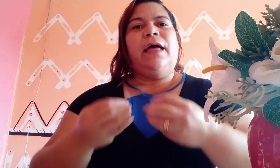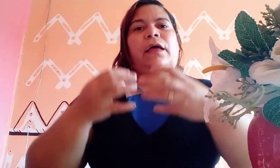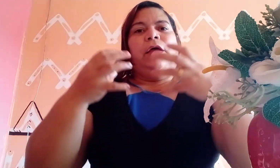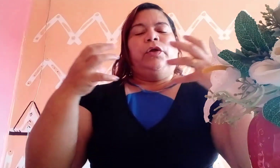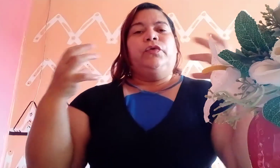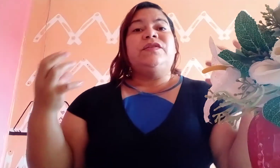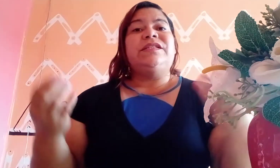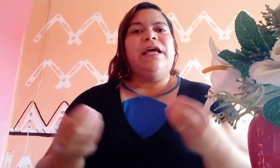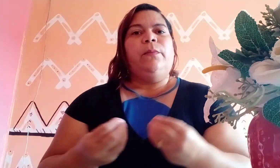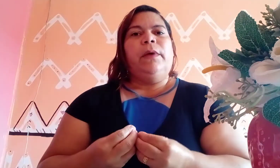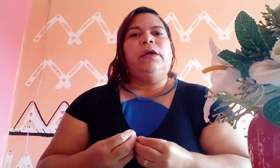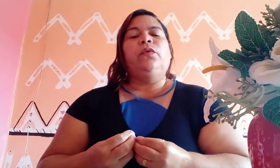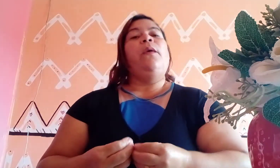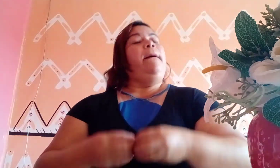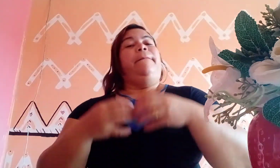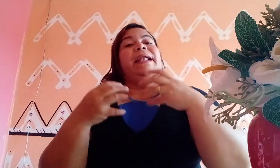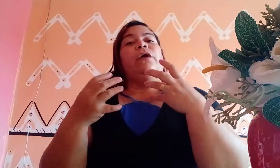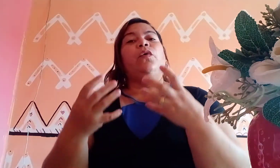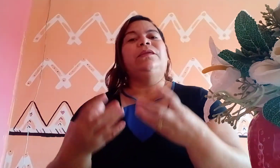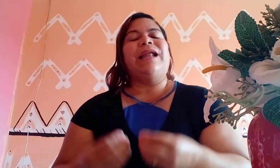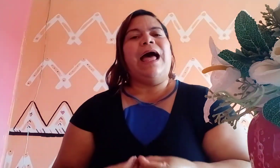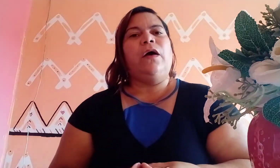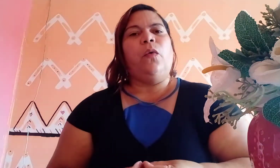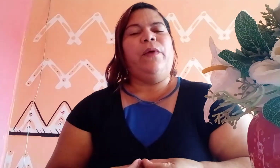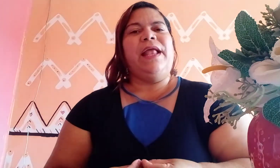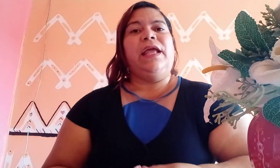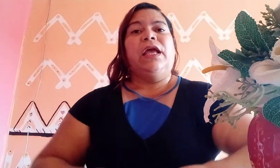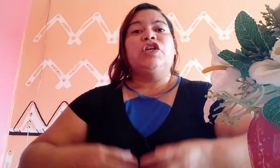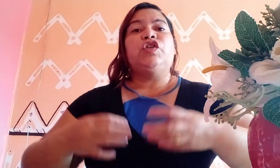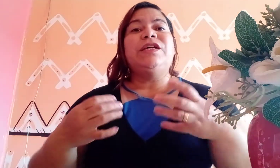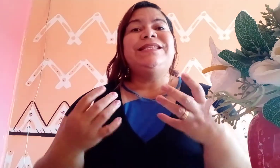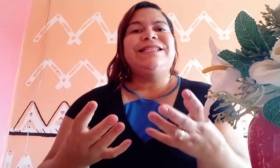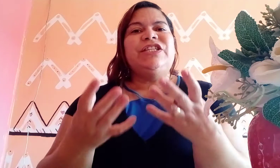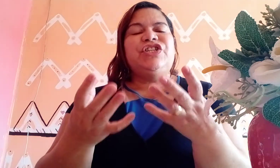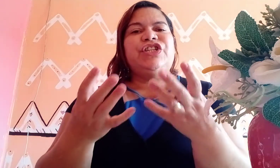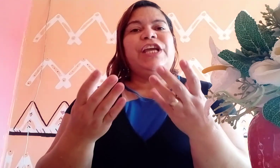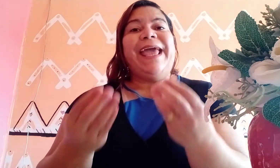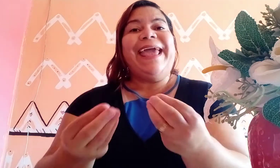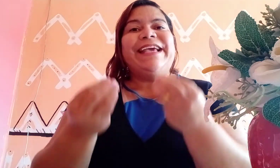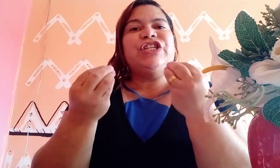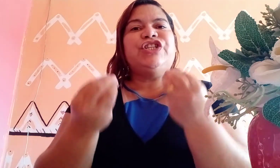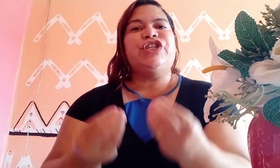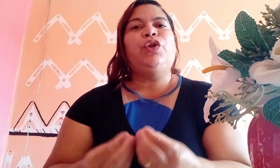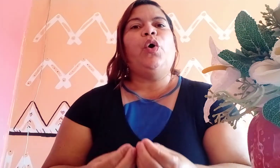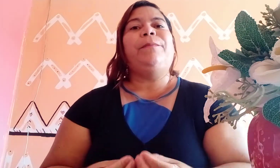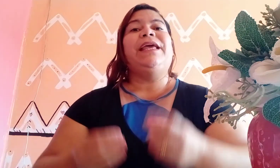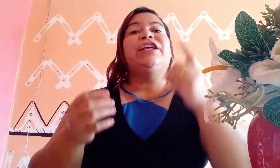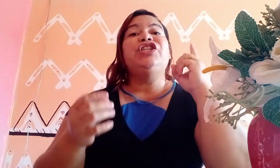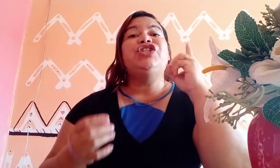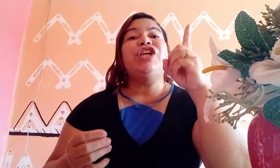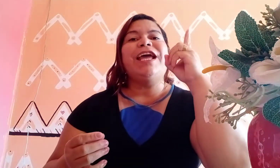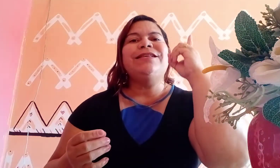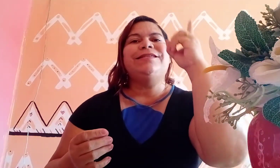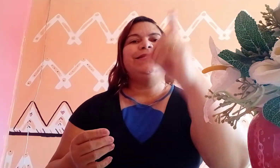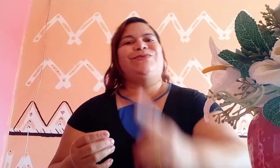do ser humano para encontrar com Ele. Só existe este nome, Jesus.